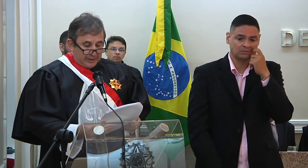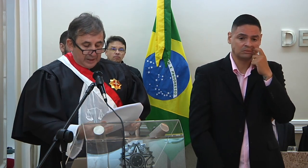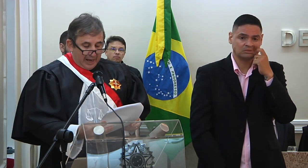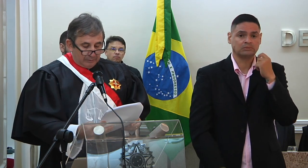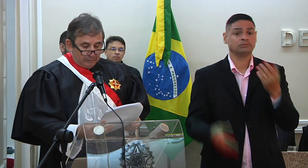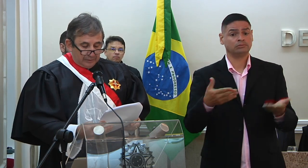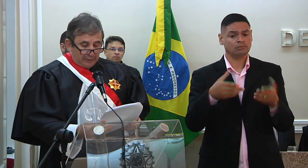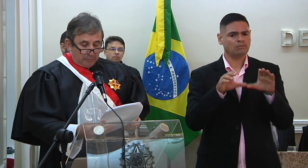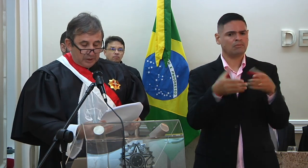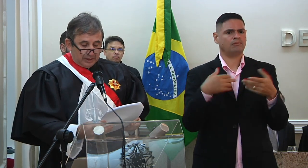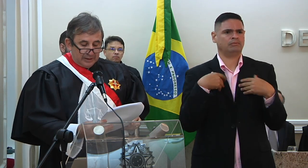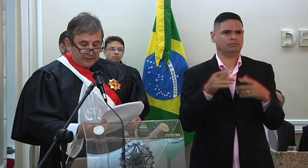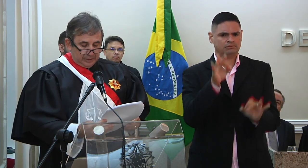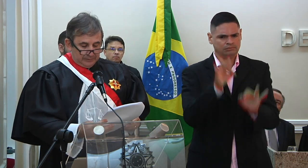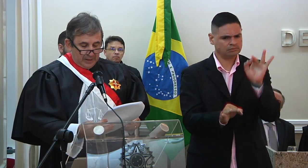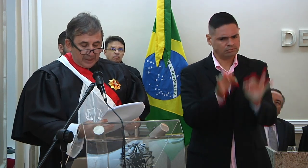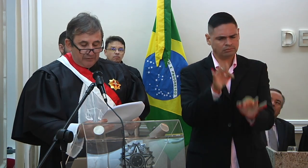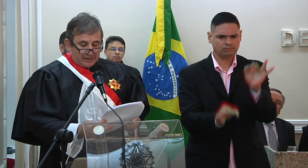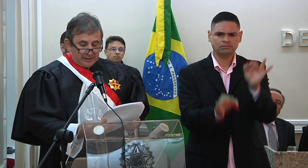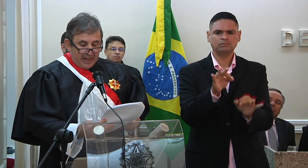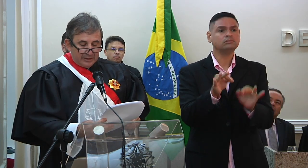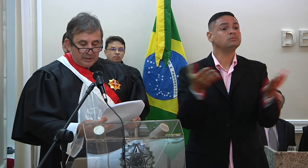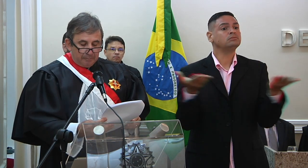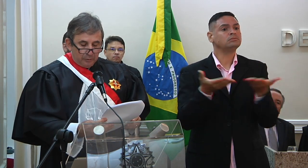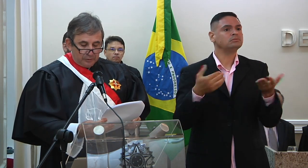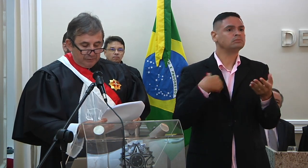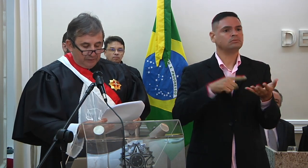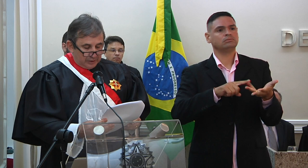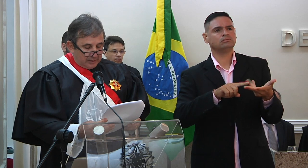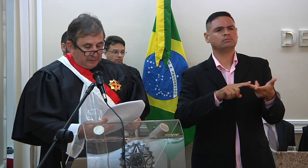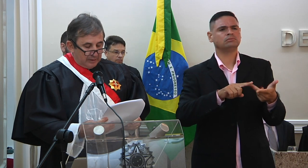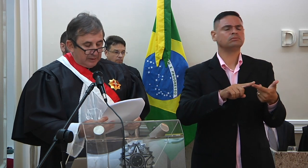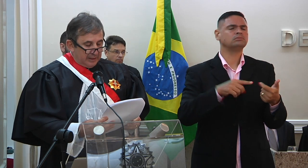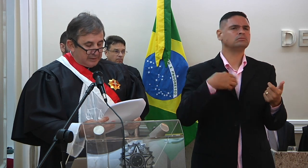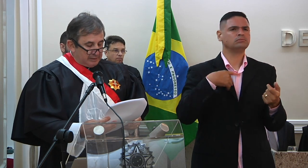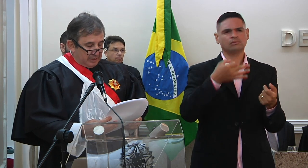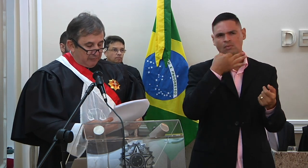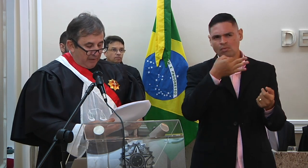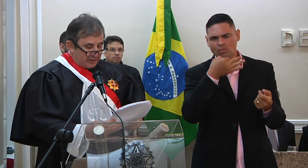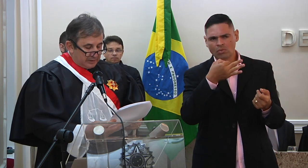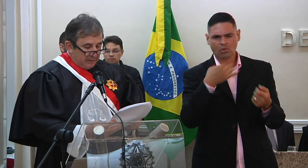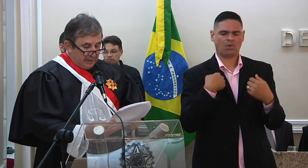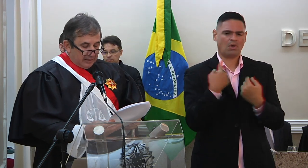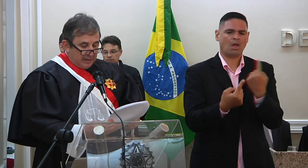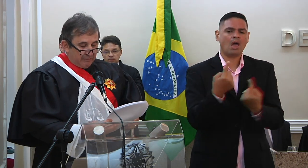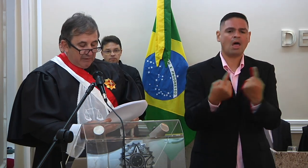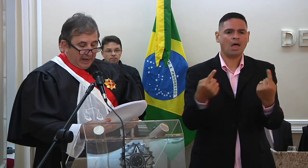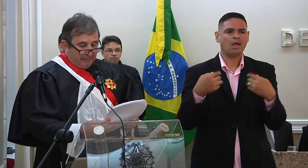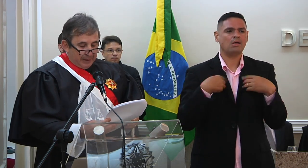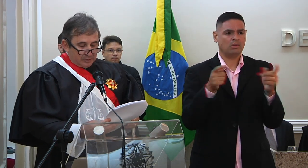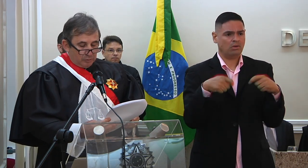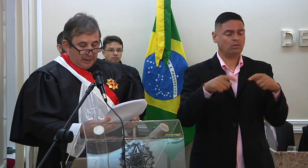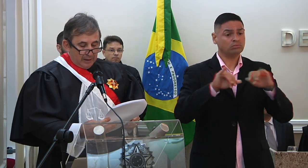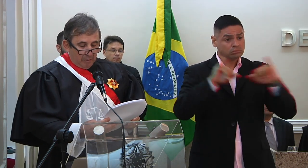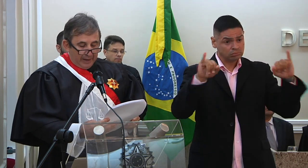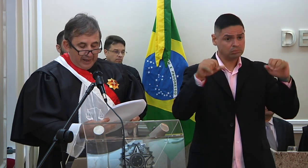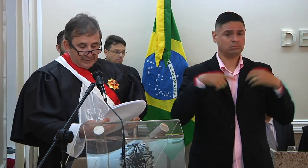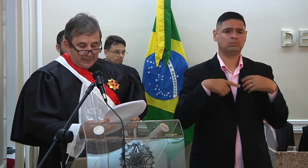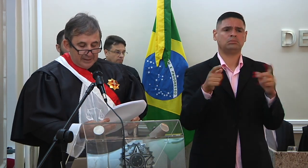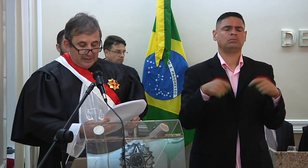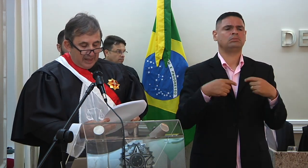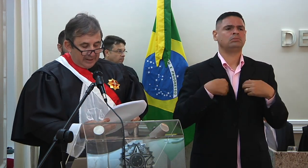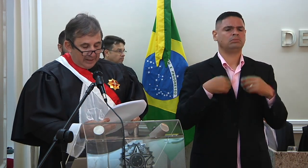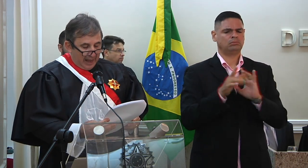julgador colediado, nada obstante a diversidade de pontos de vista que nele se manifesta, deve velar pela sua